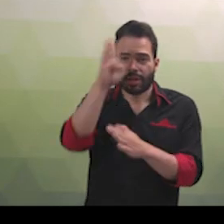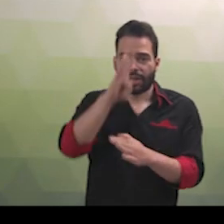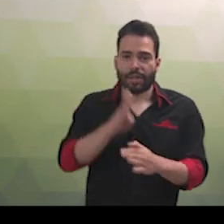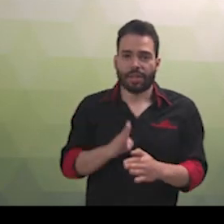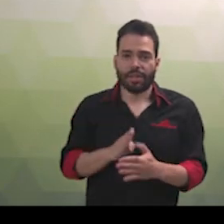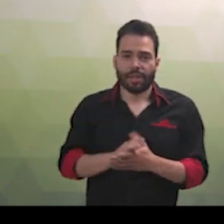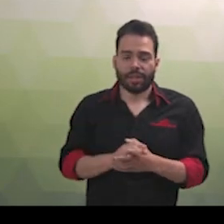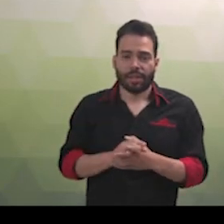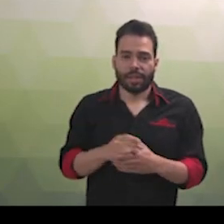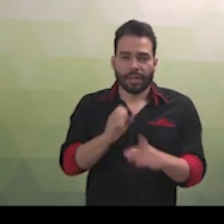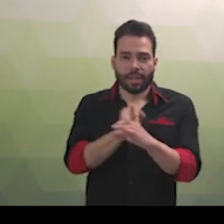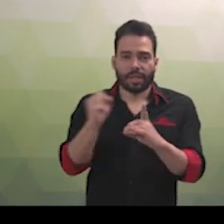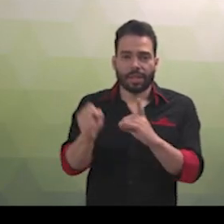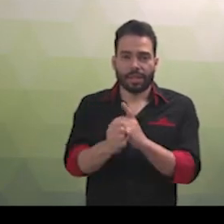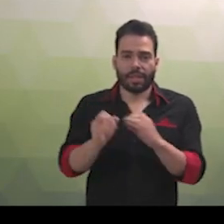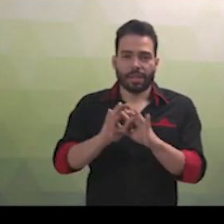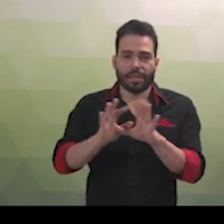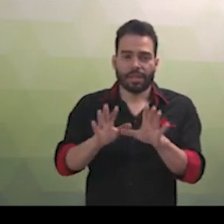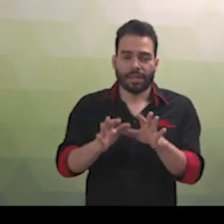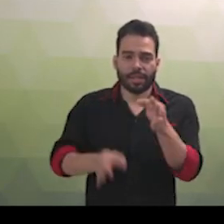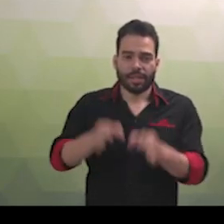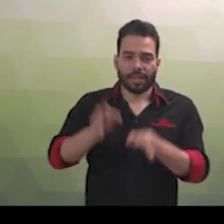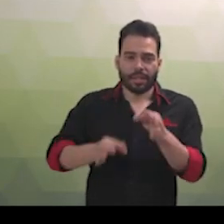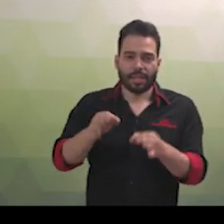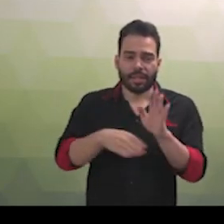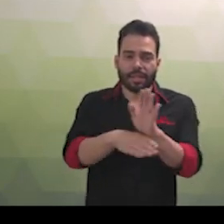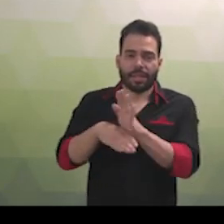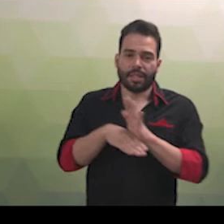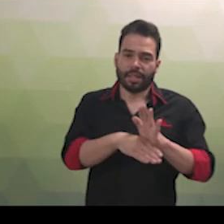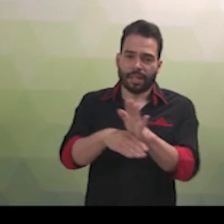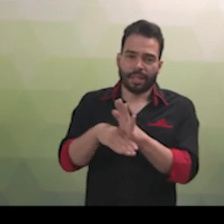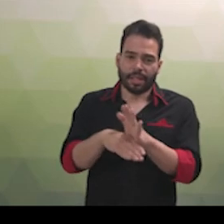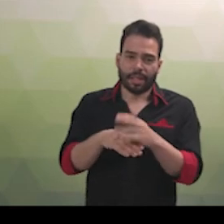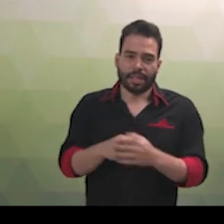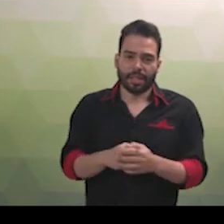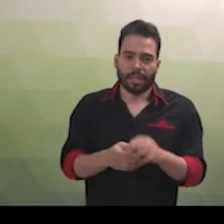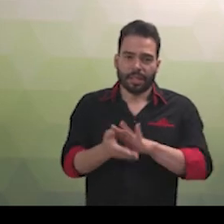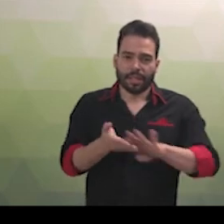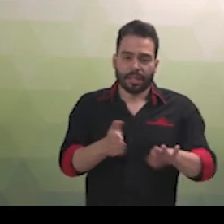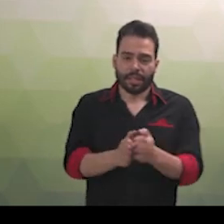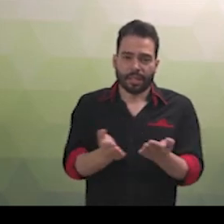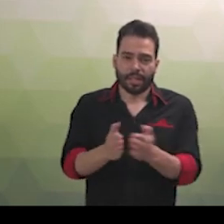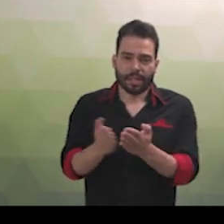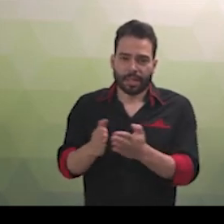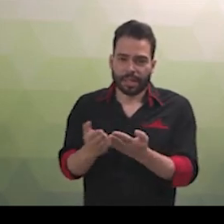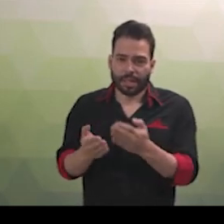Brasil. Construir uma sociedade livre, justa e solidária. Erradicar a pobreza e a